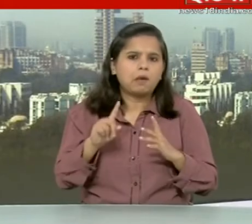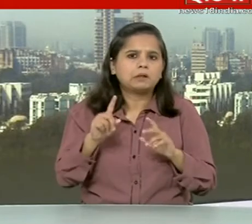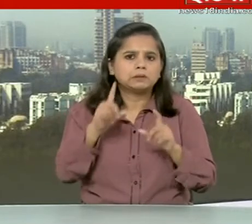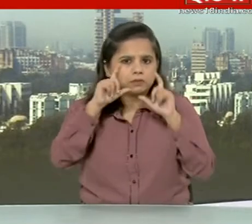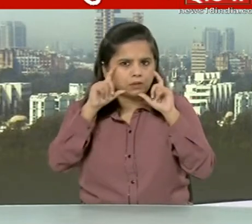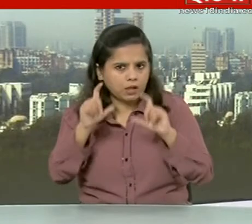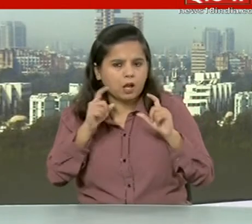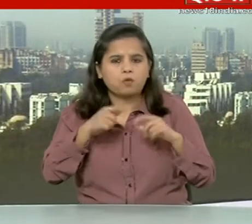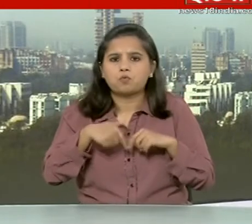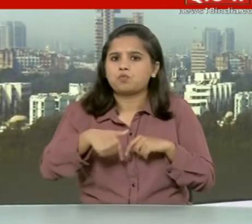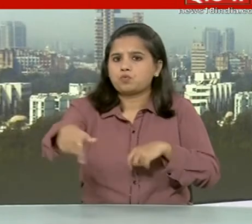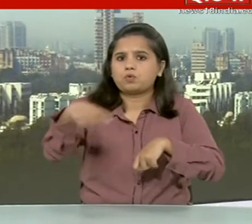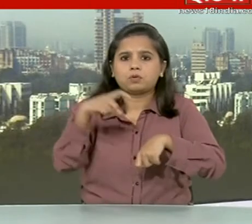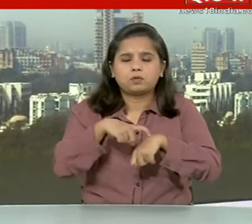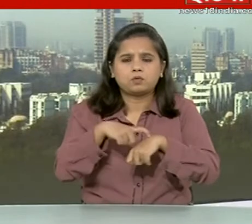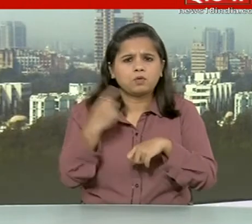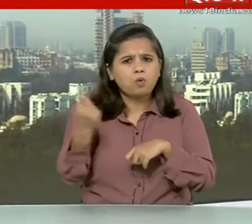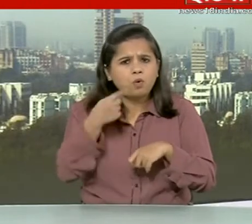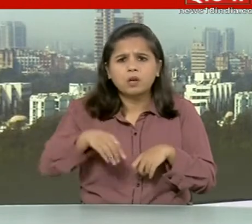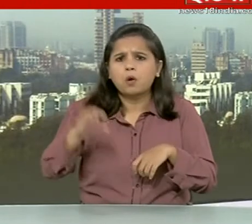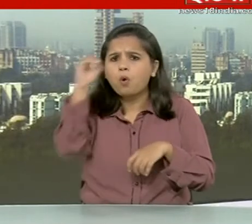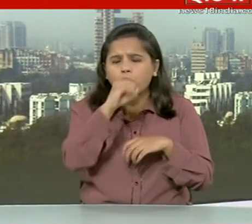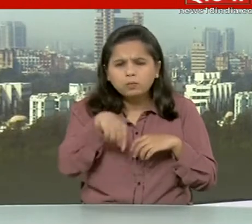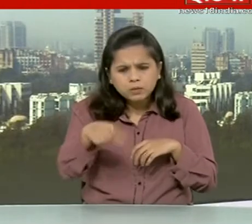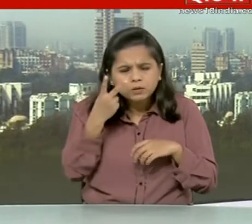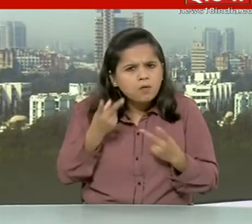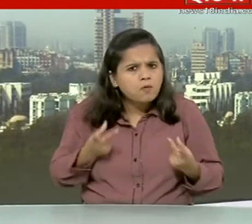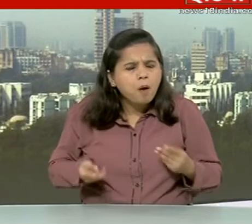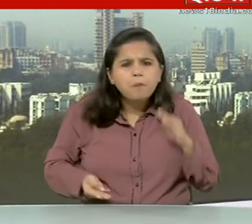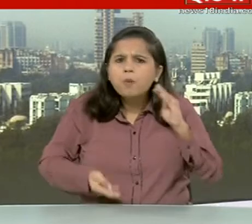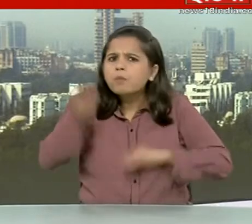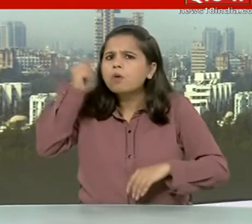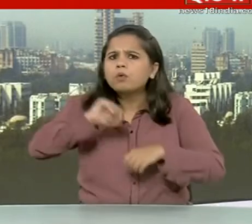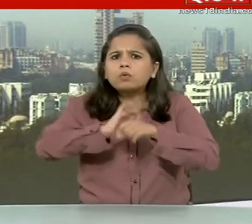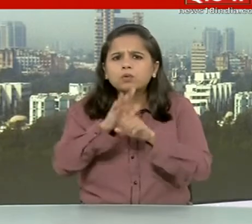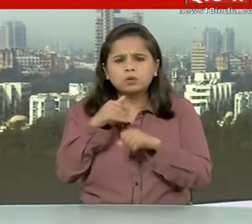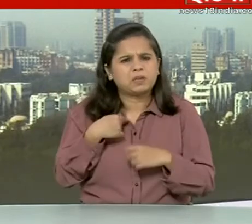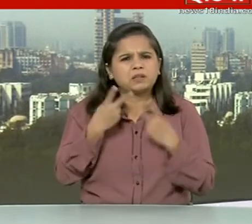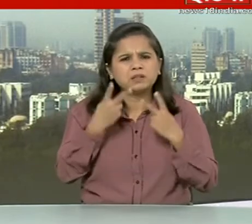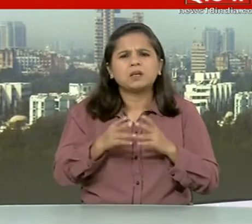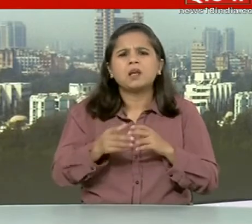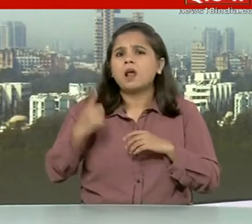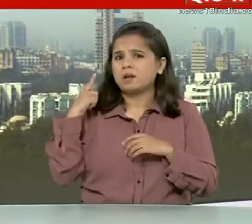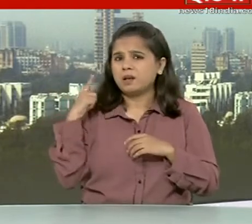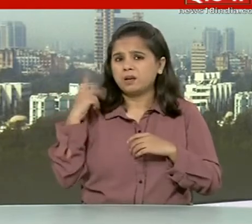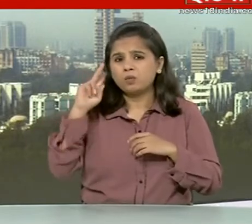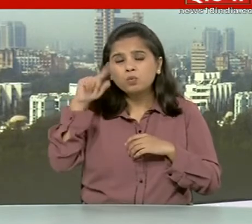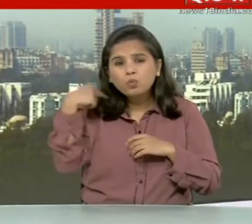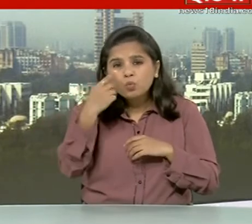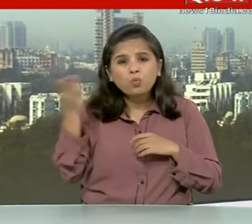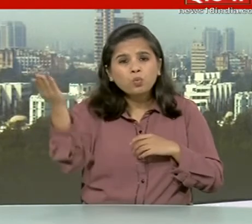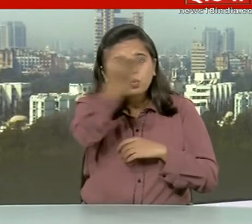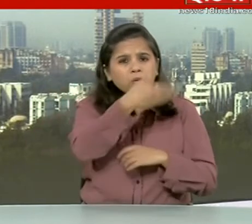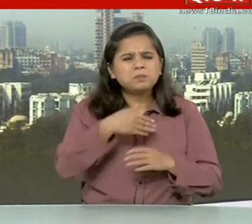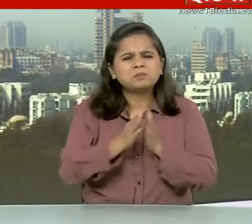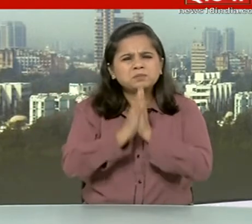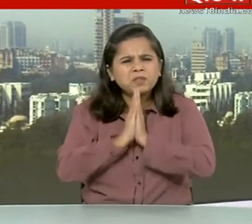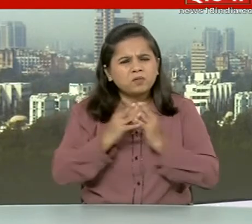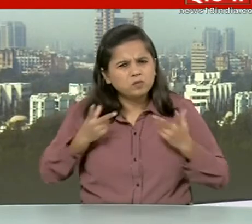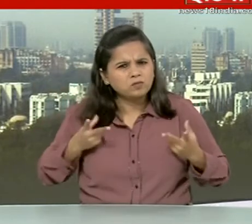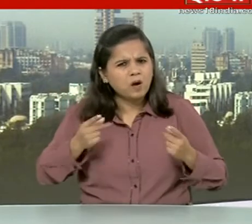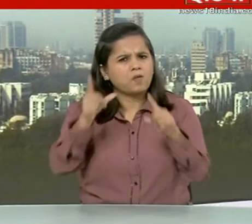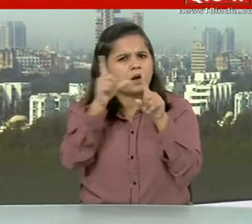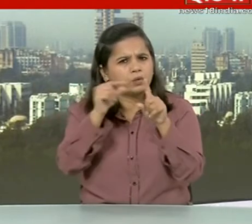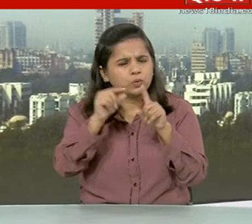we're still only in October. We urge leaders to take immediate action to prevent further unnecessary